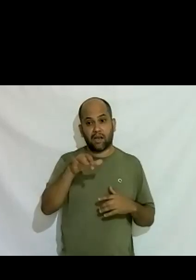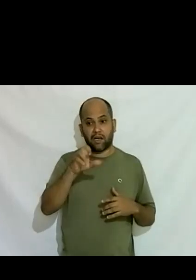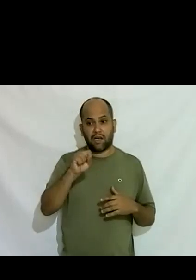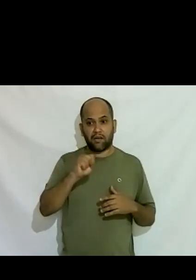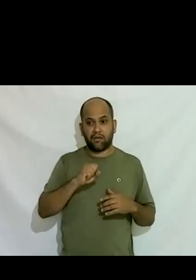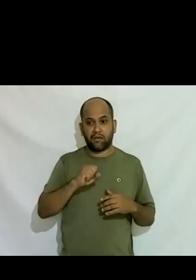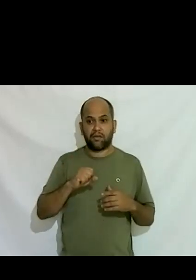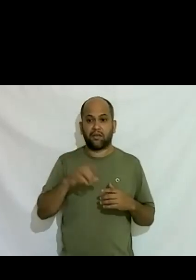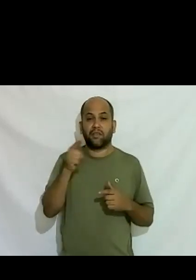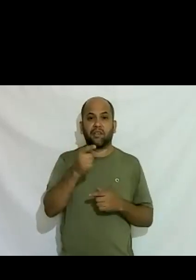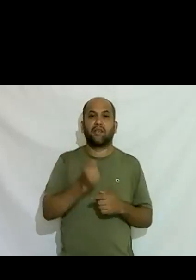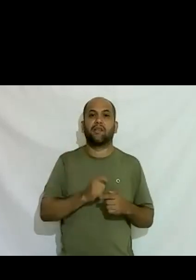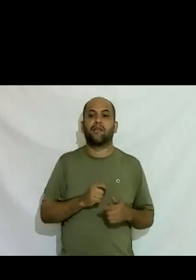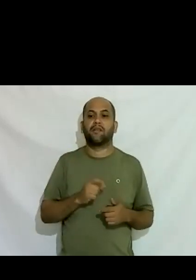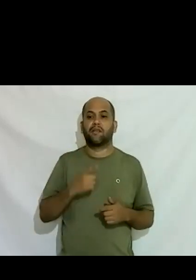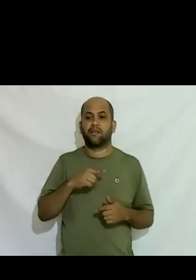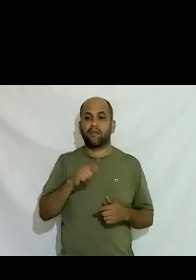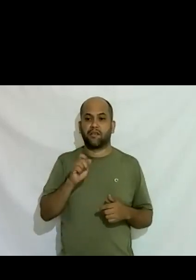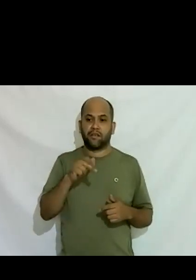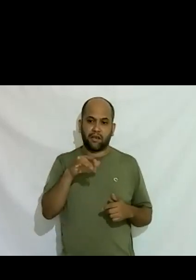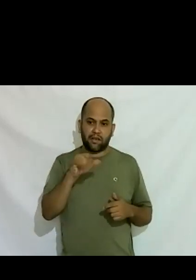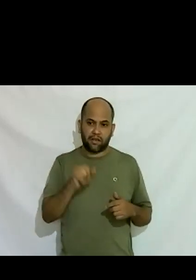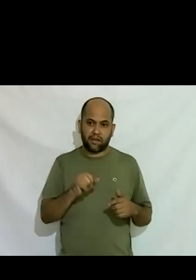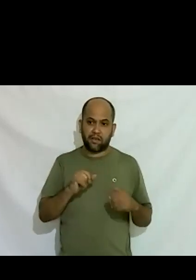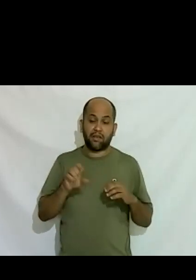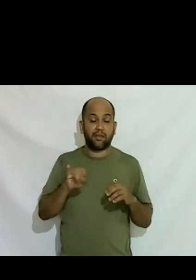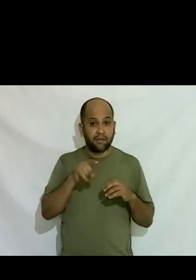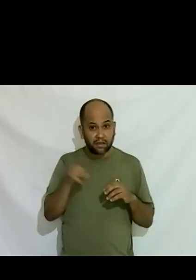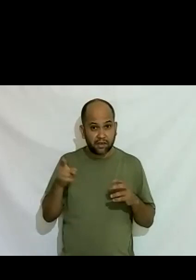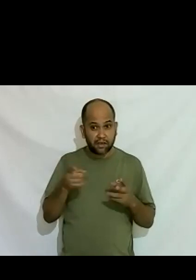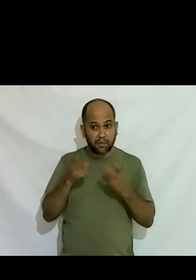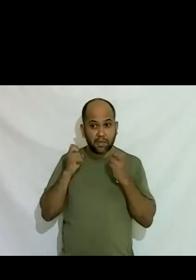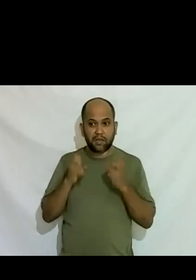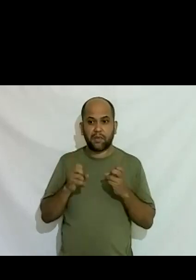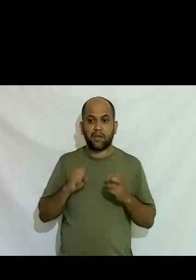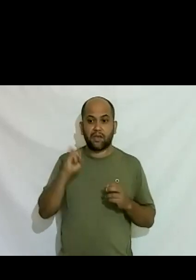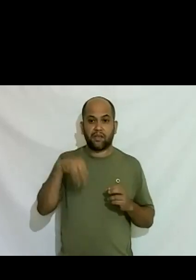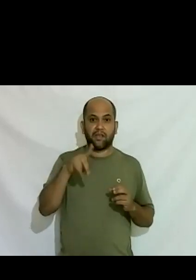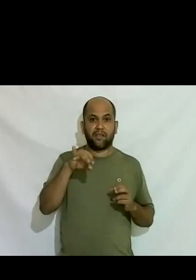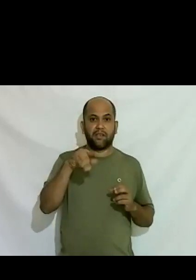de gerência para cima se você olhar nos sindicatos